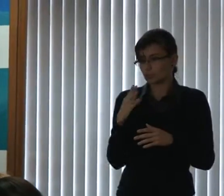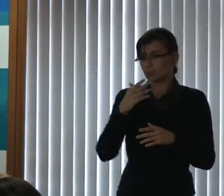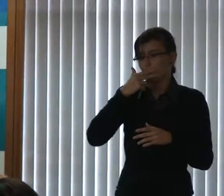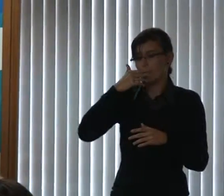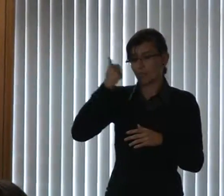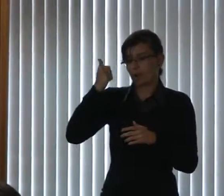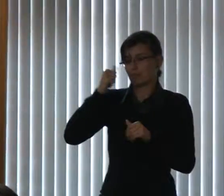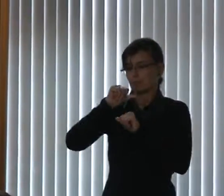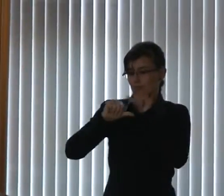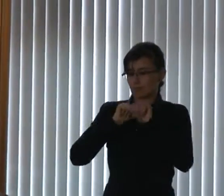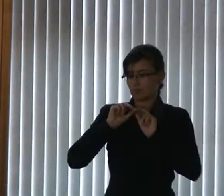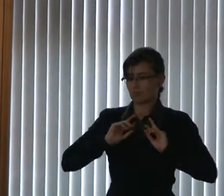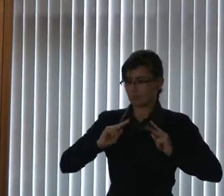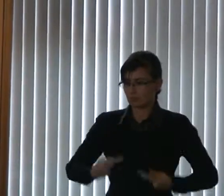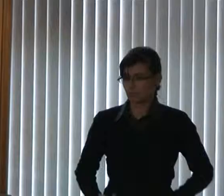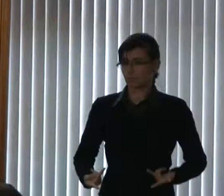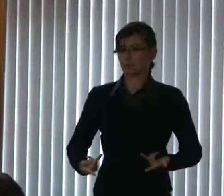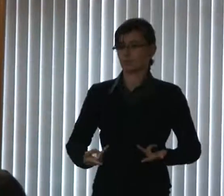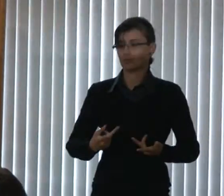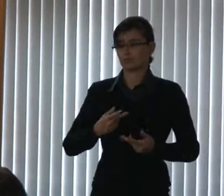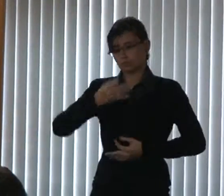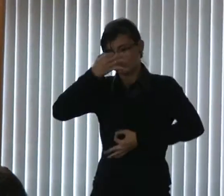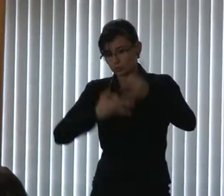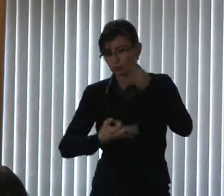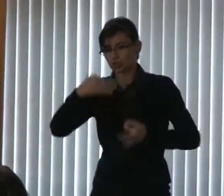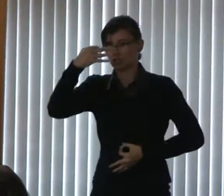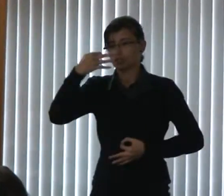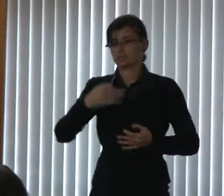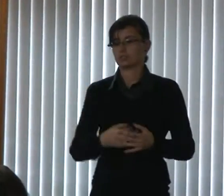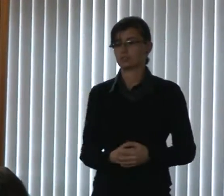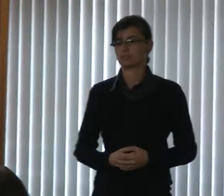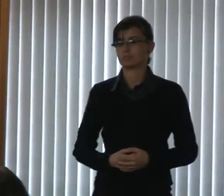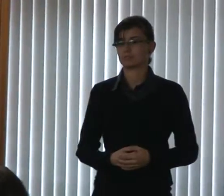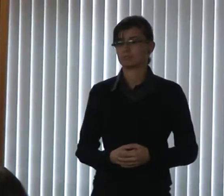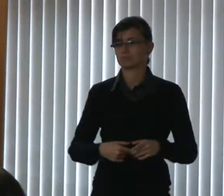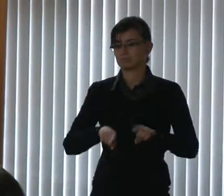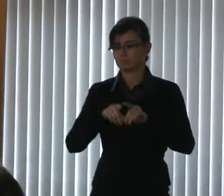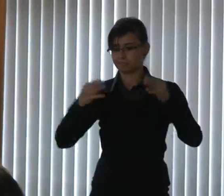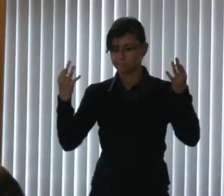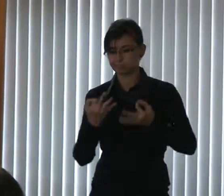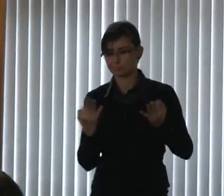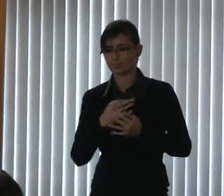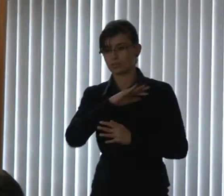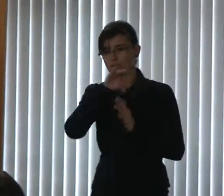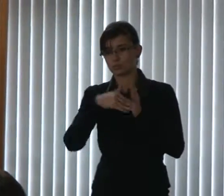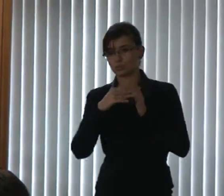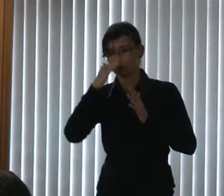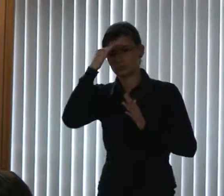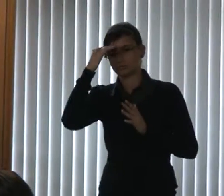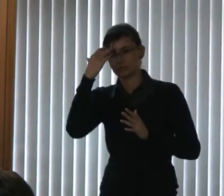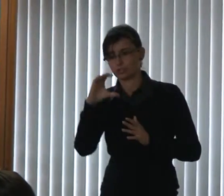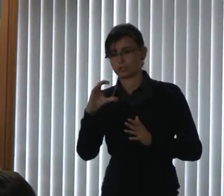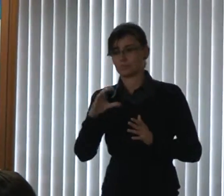da construção de uma Curitiba mais justa, e mais perfeita para todos. Curitiba é uma cidade,